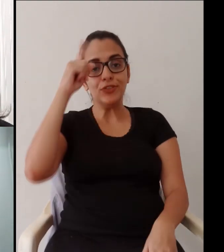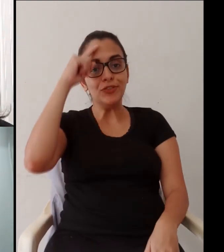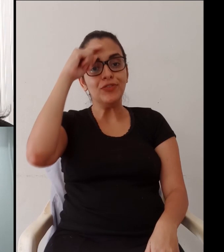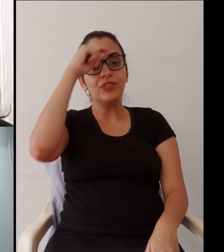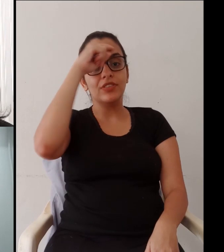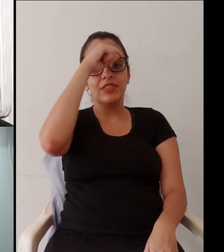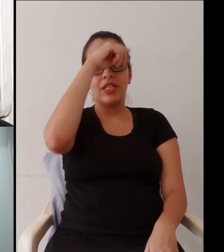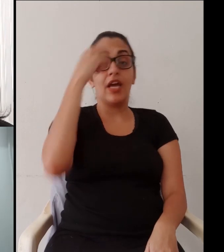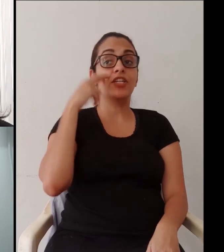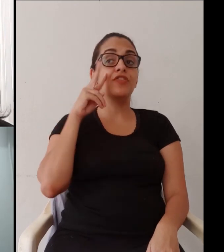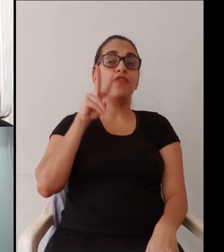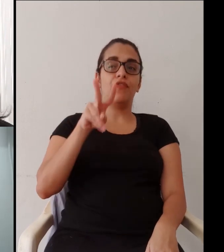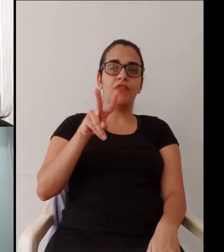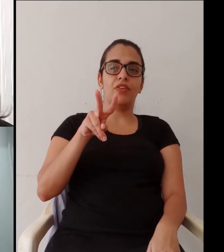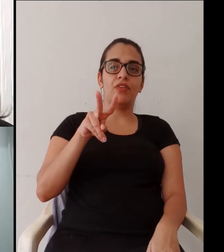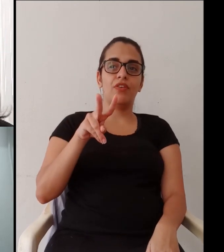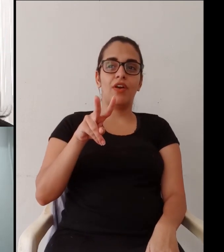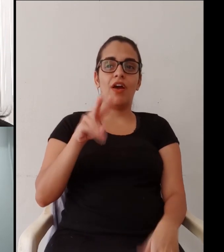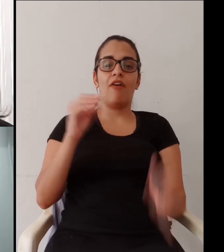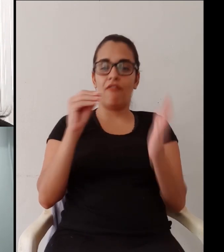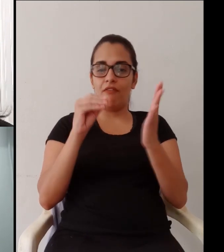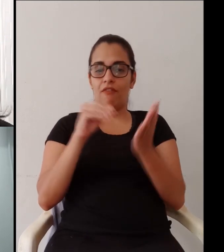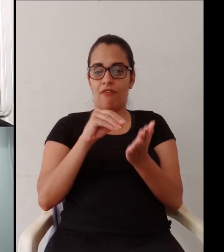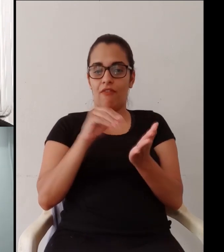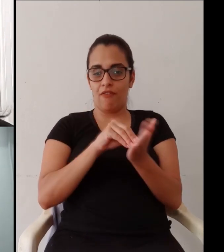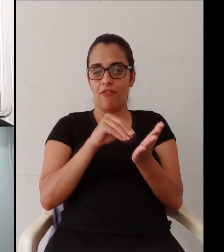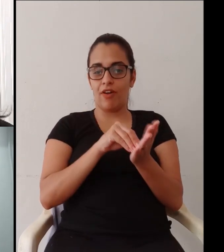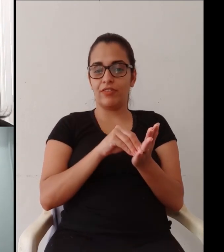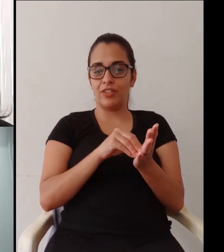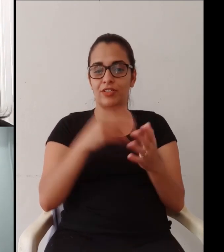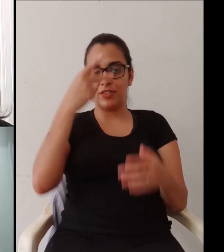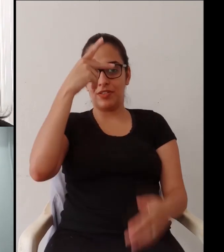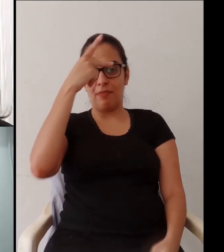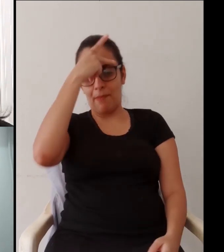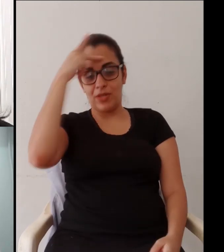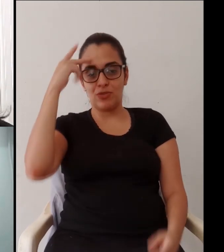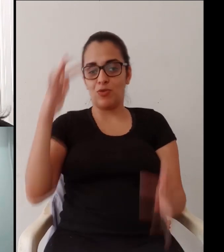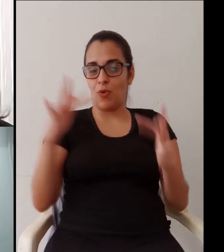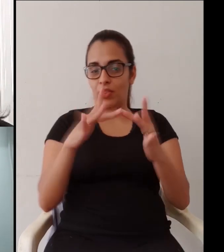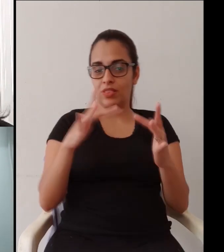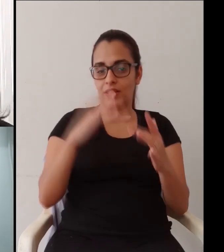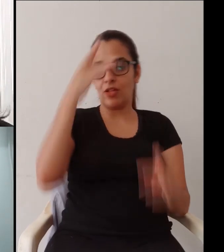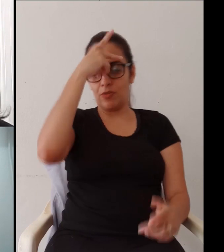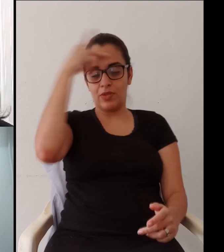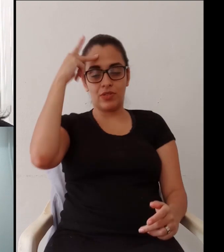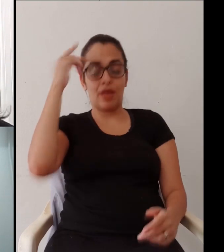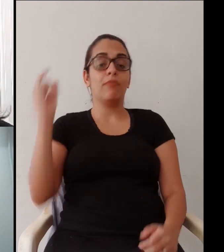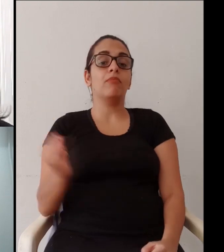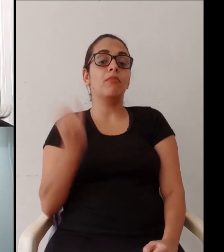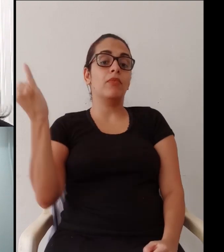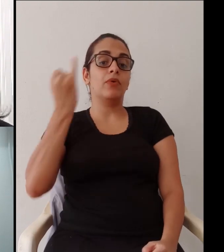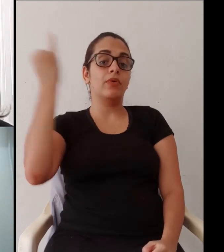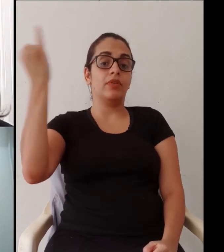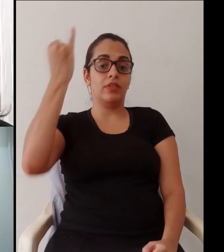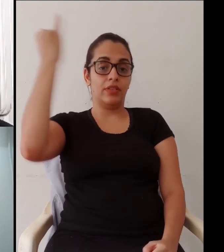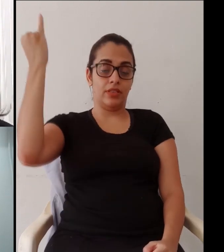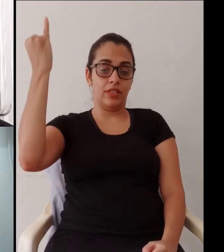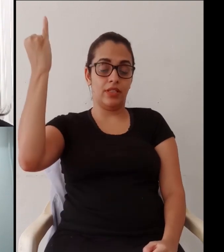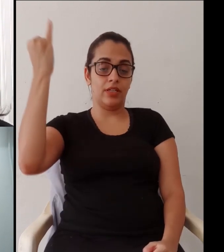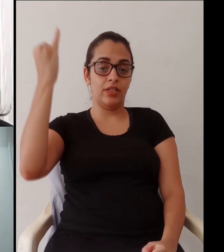colegas para tirar a dúvida nesses dias tão difíceis para a gente, em que a gente começou a valorizar mesmo esse